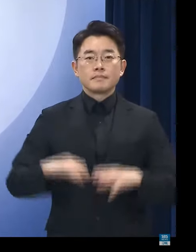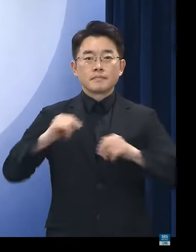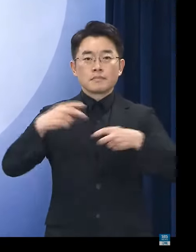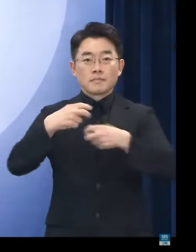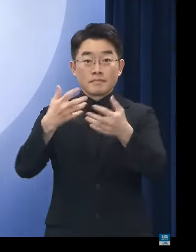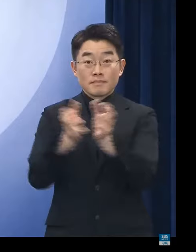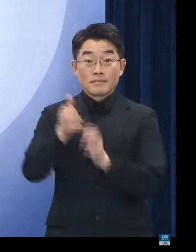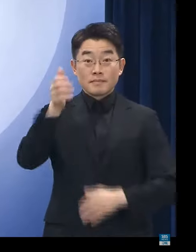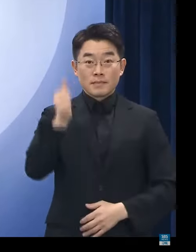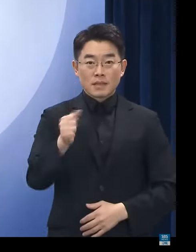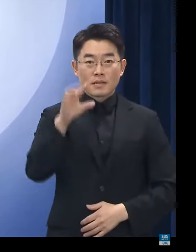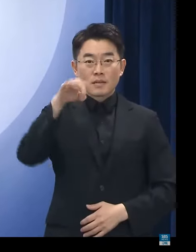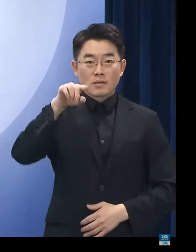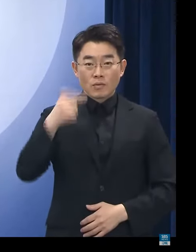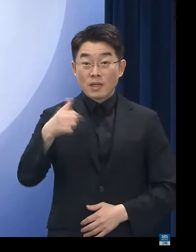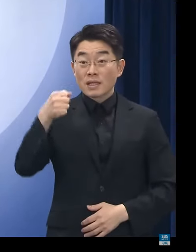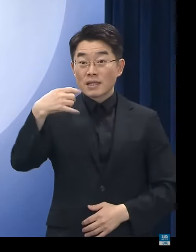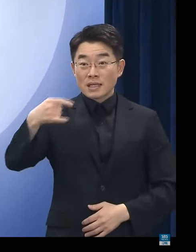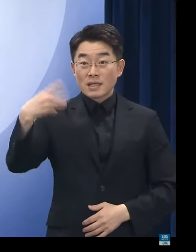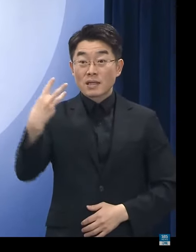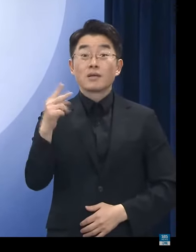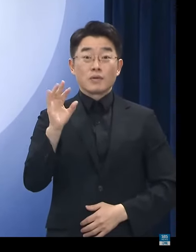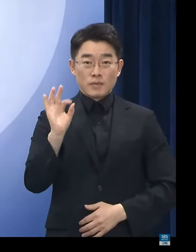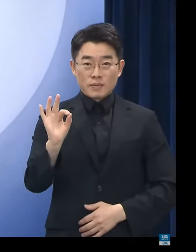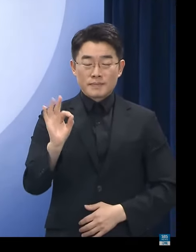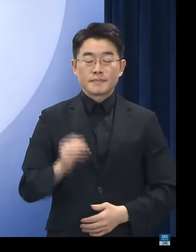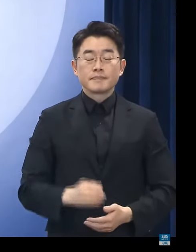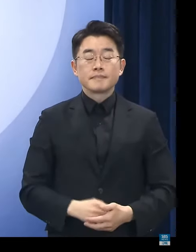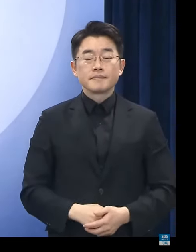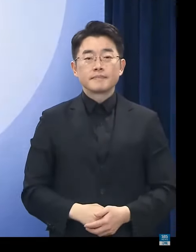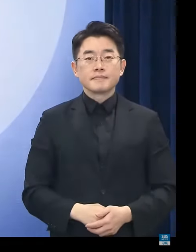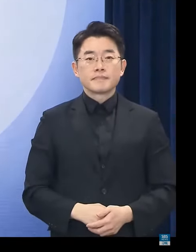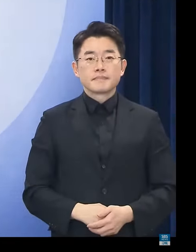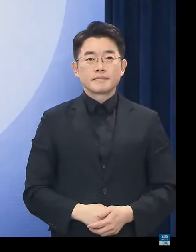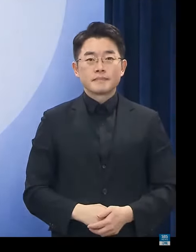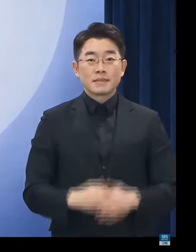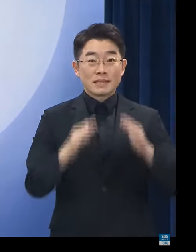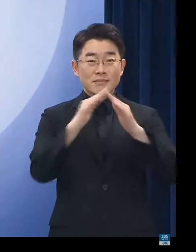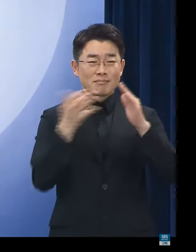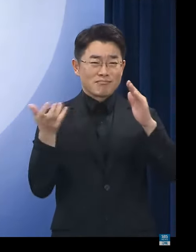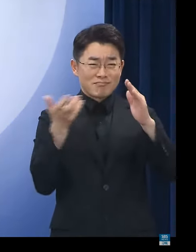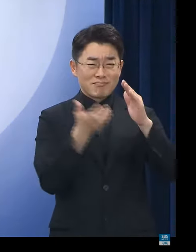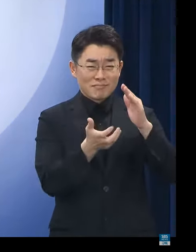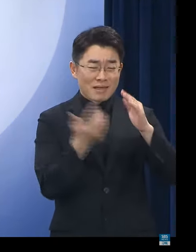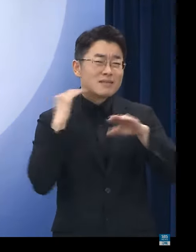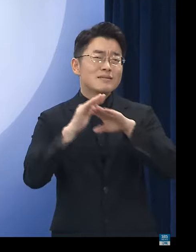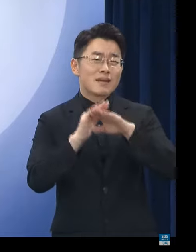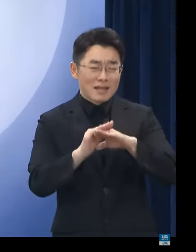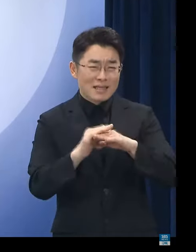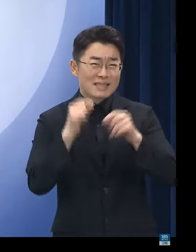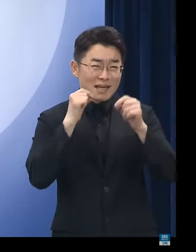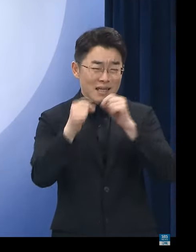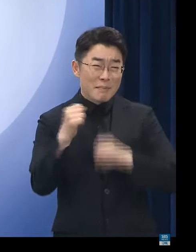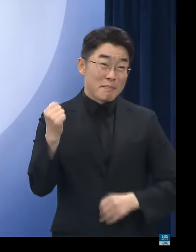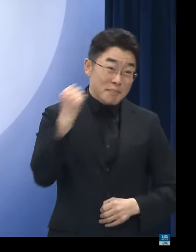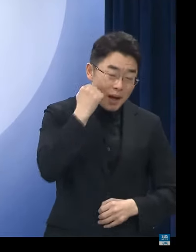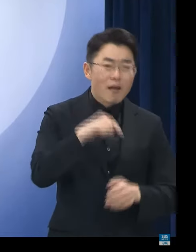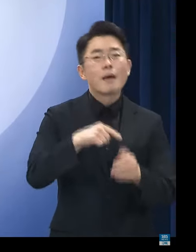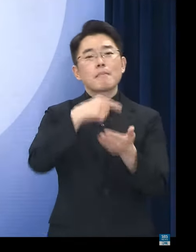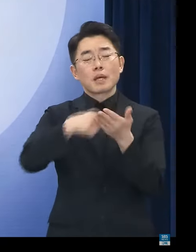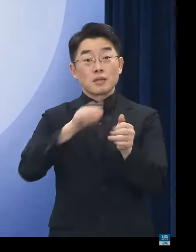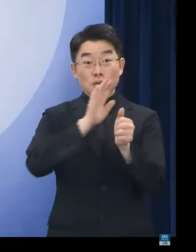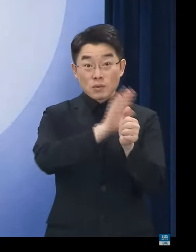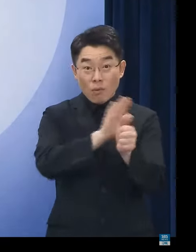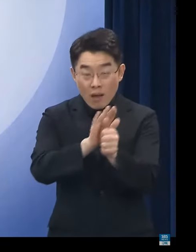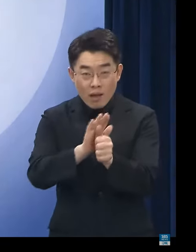국토교통부 장관 원희룡입니다. 지금부터 전세사기 피해 대응 현황 및 향후